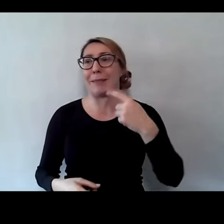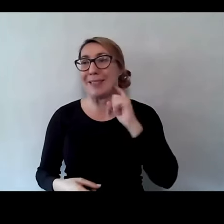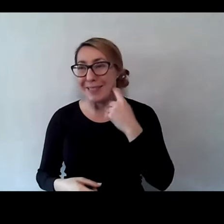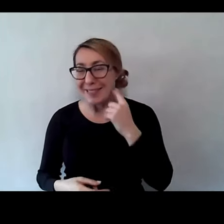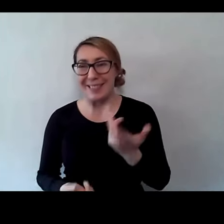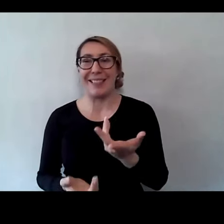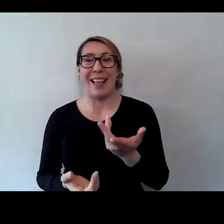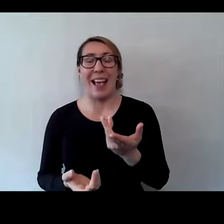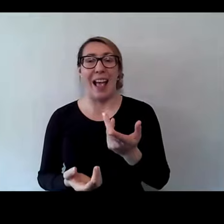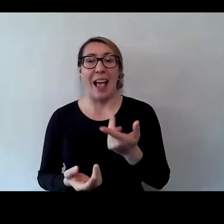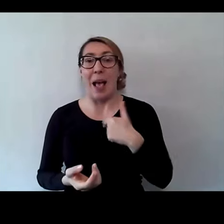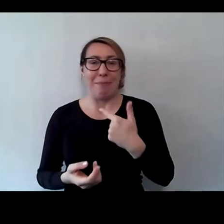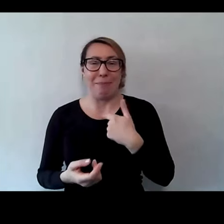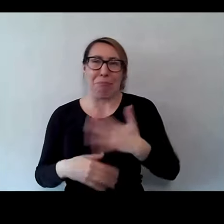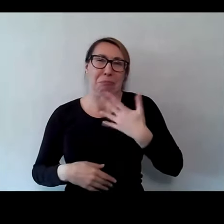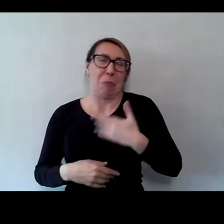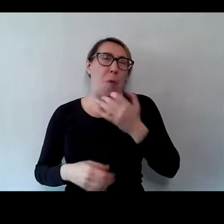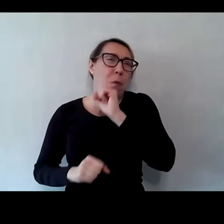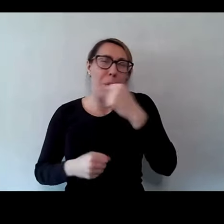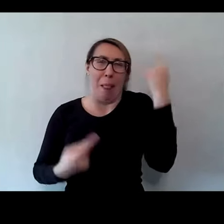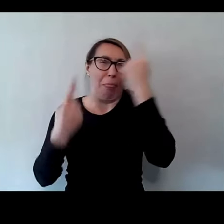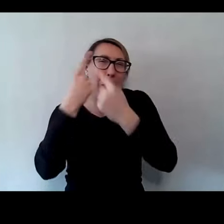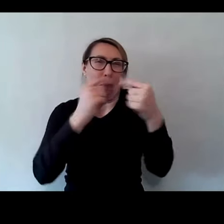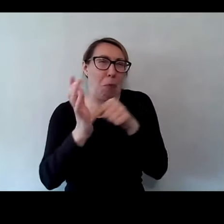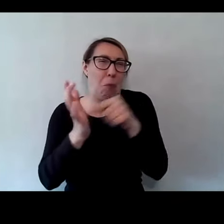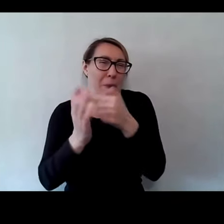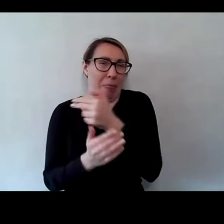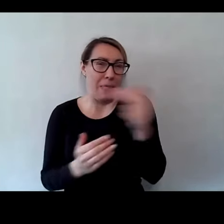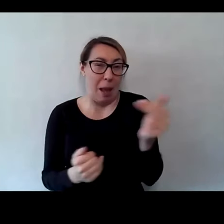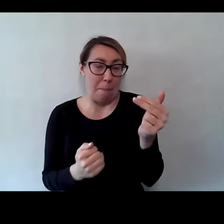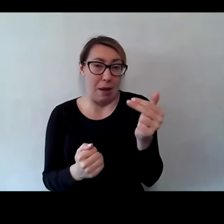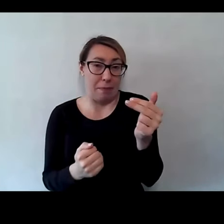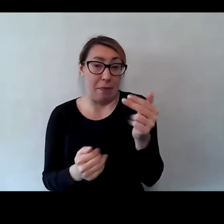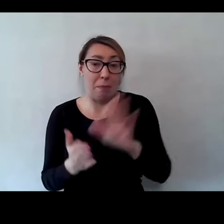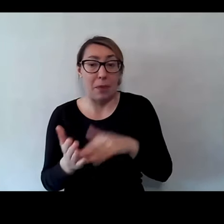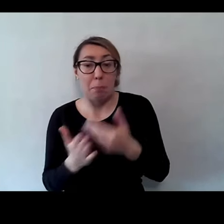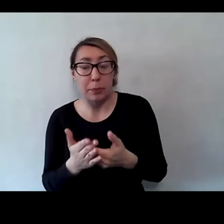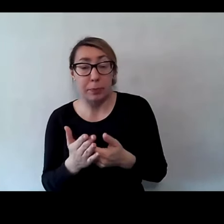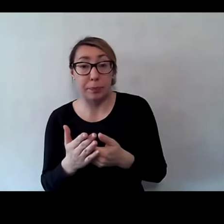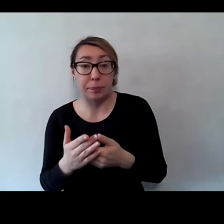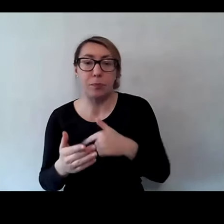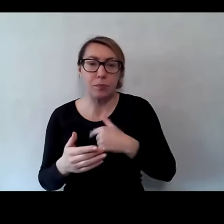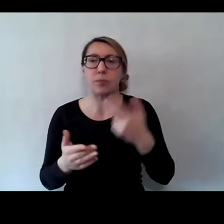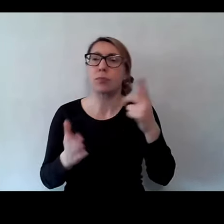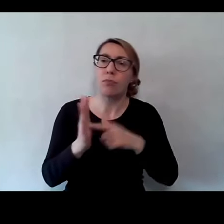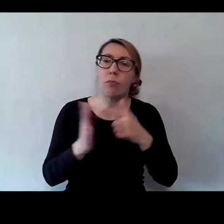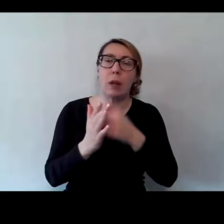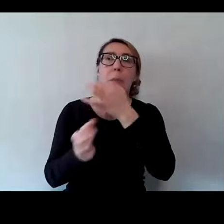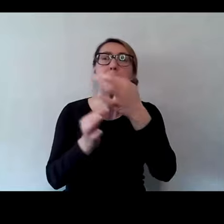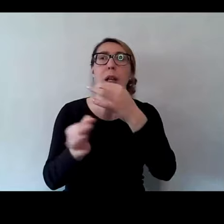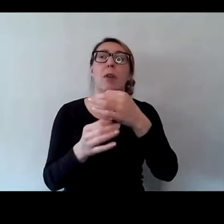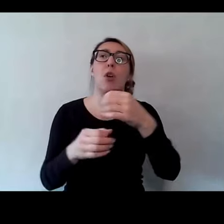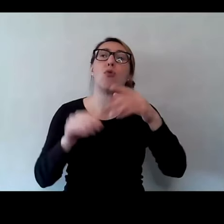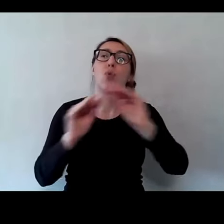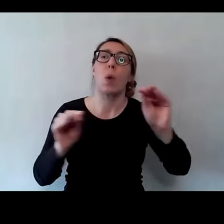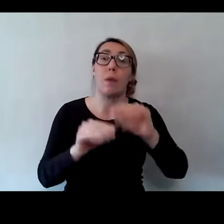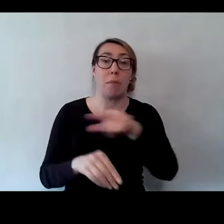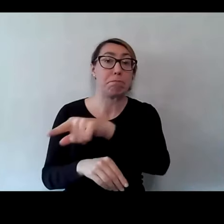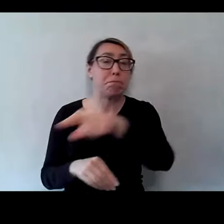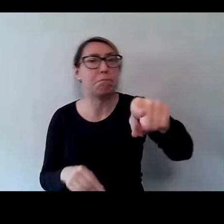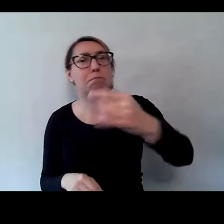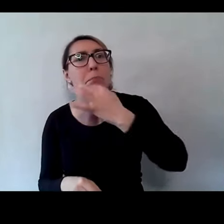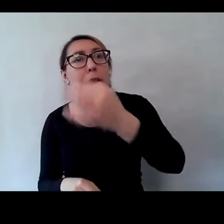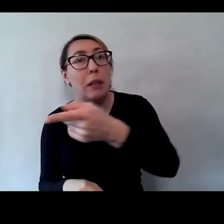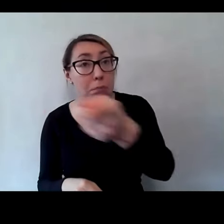tego nie doceniamy, bo nad tym się nie zastanawiamy. Jakbym kiedyś, często pytam na szkoleniach, czy pamiętacie ten moment, mówię,